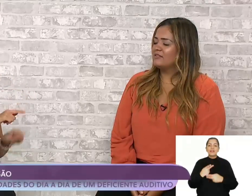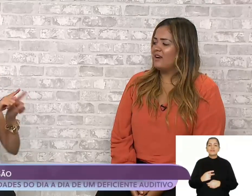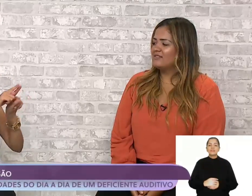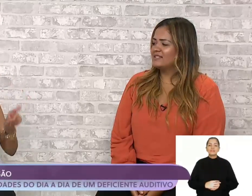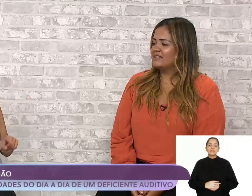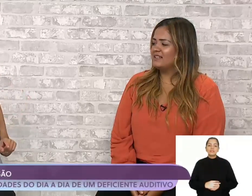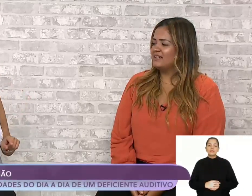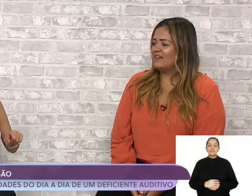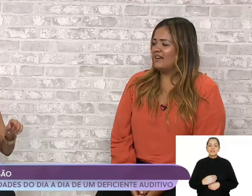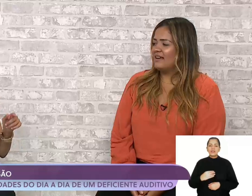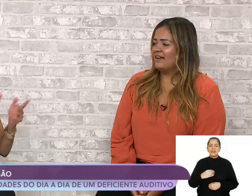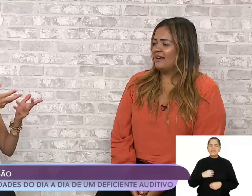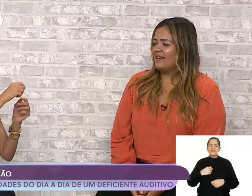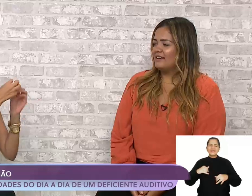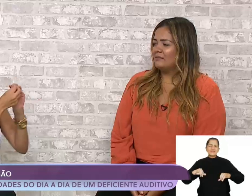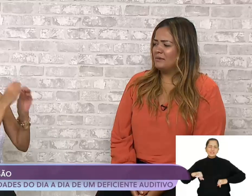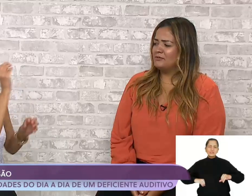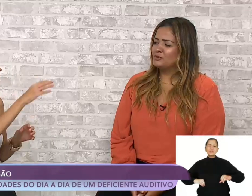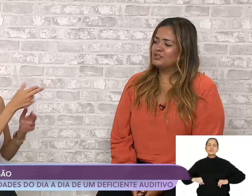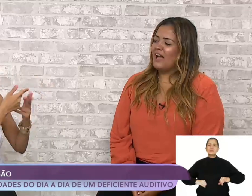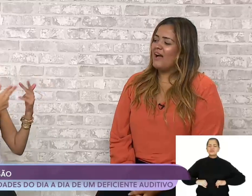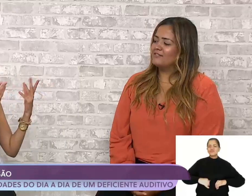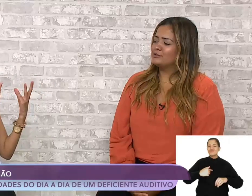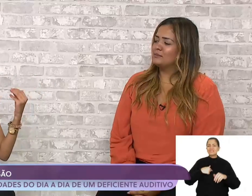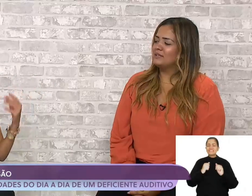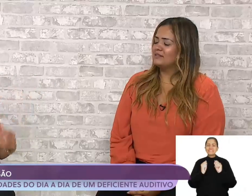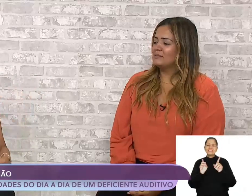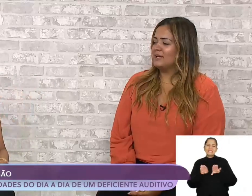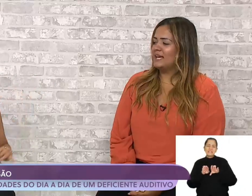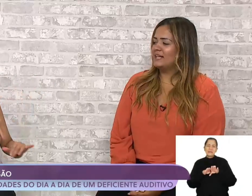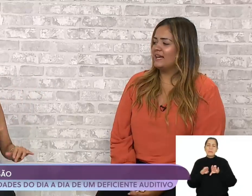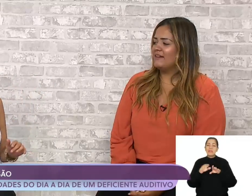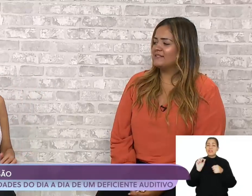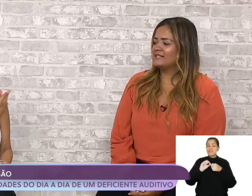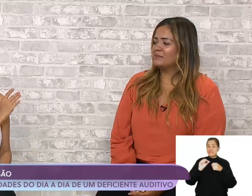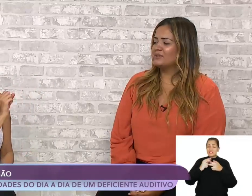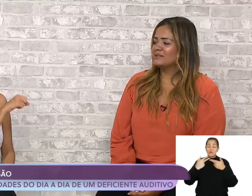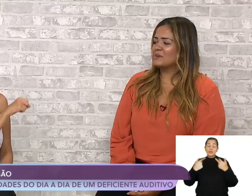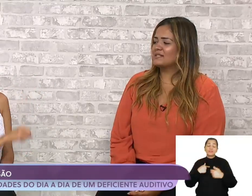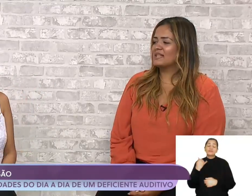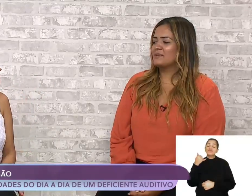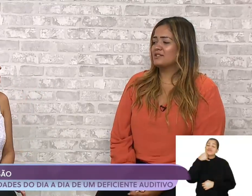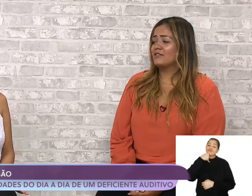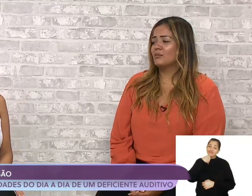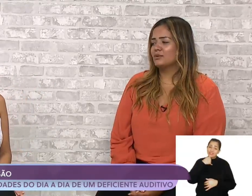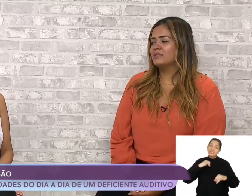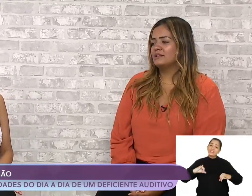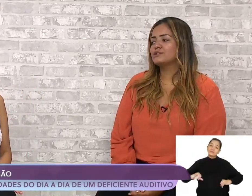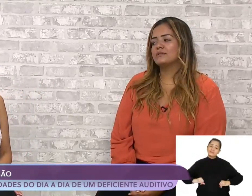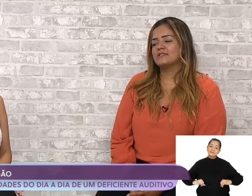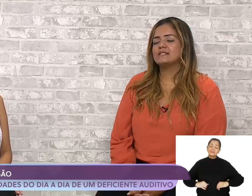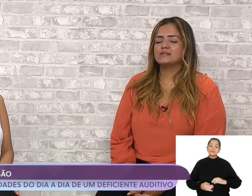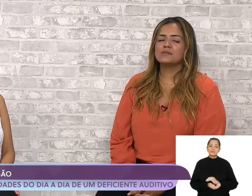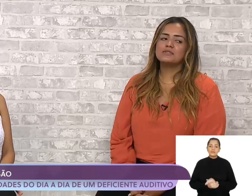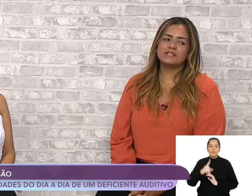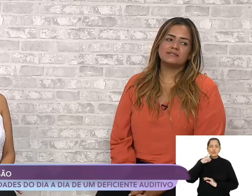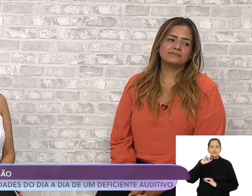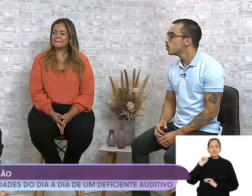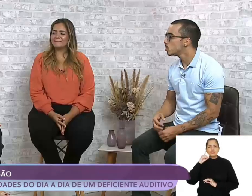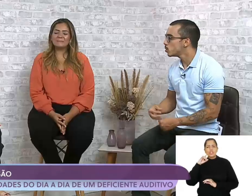mim e falava assim, judiava de mim também, né? Fazia muitas coisas que me deixavam muito triste